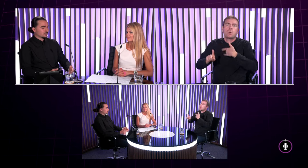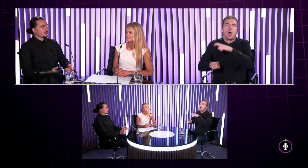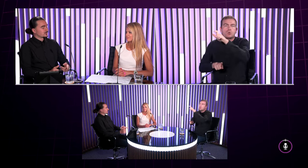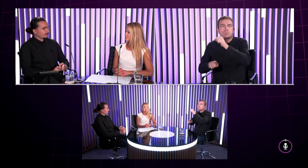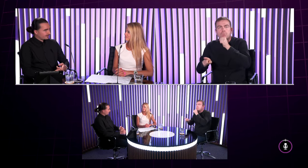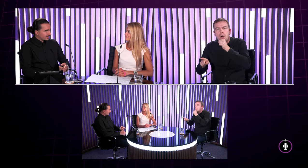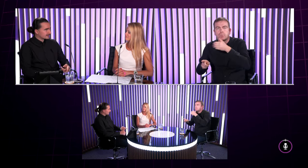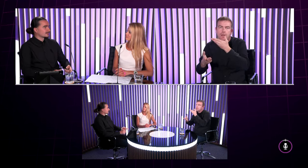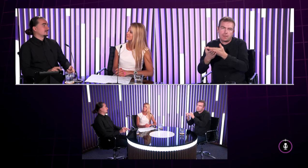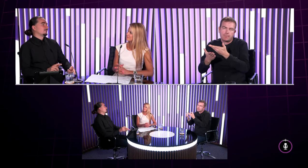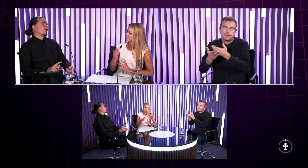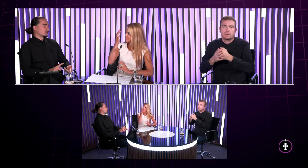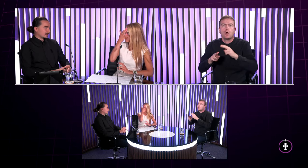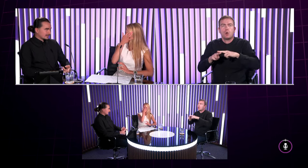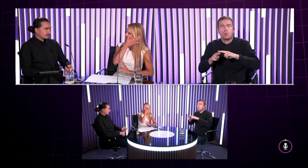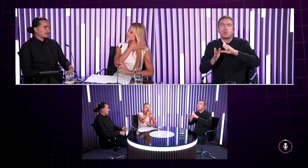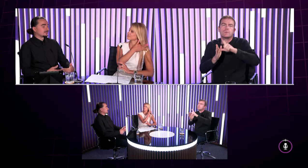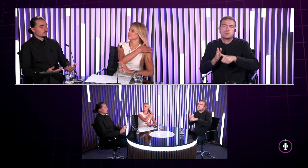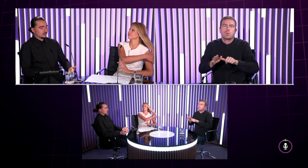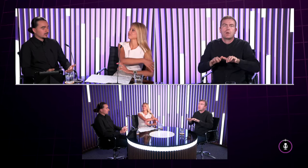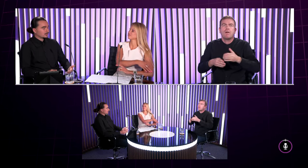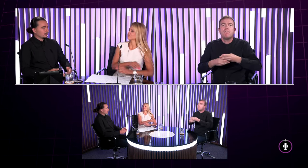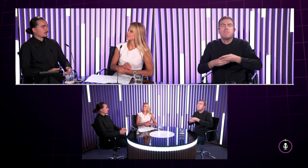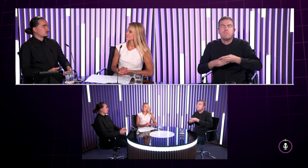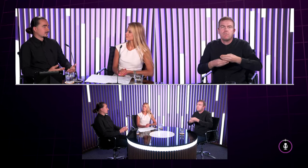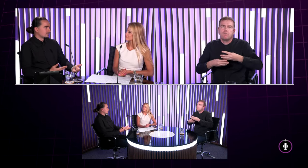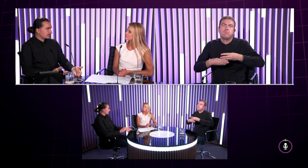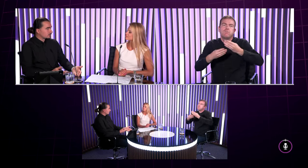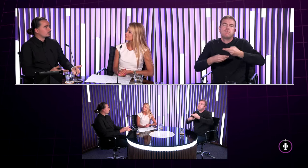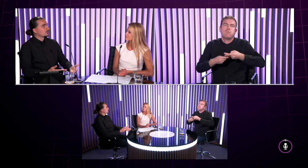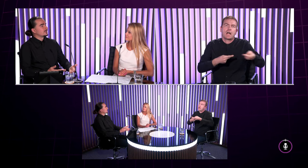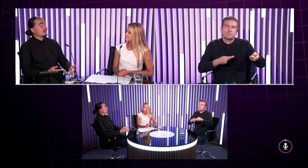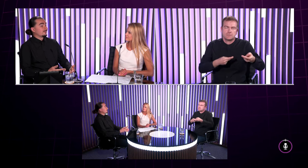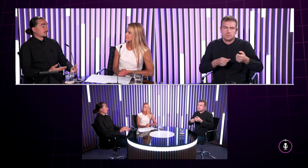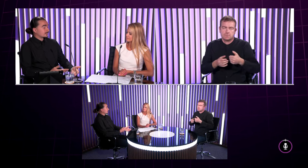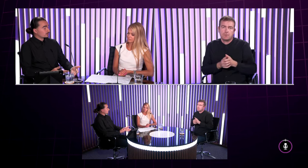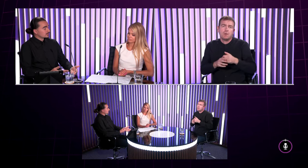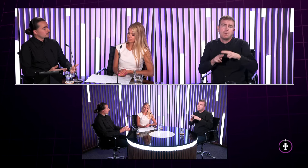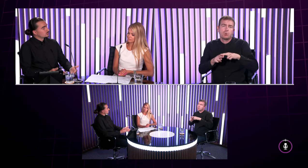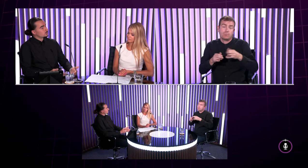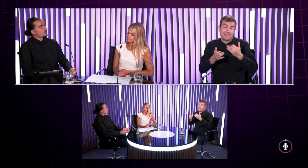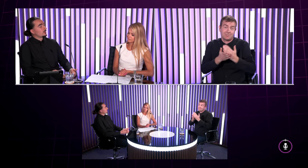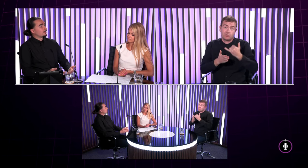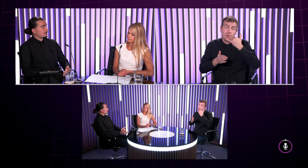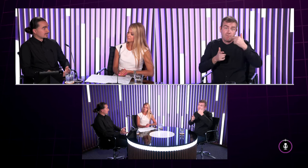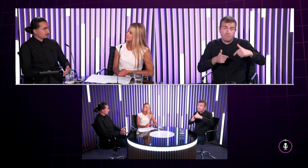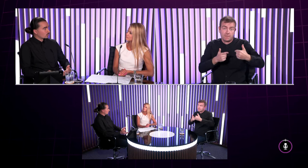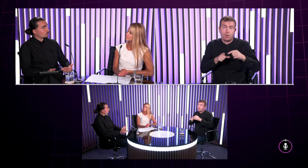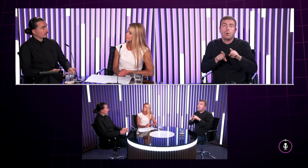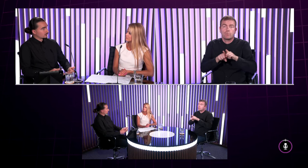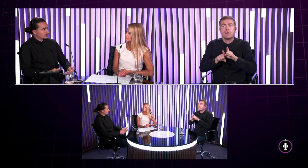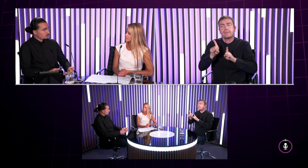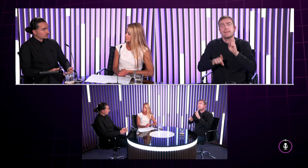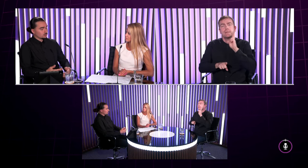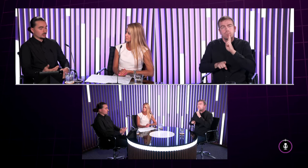potom prišli posledne že teda fax potom prišli teda SMS a teraz už tie moderné technológie sú presne video hovorí veľakrát dokonca nepočujúci používajú aj prepis